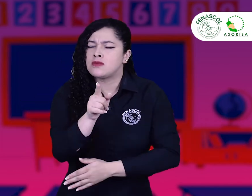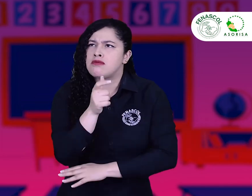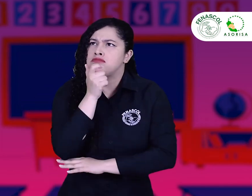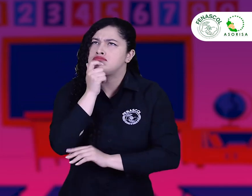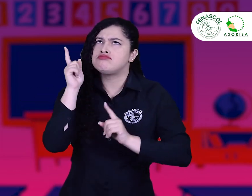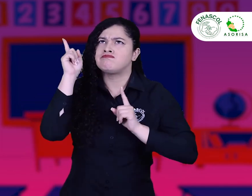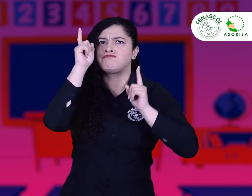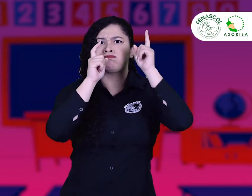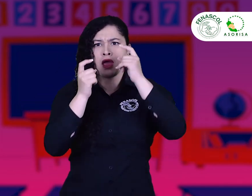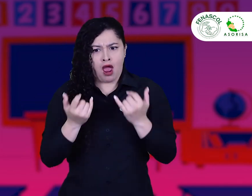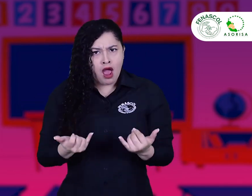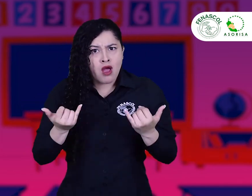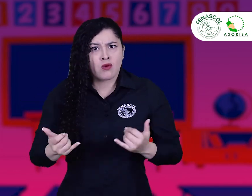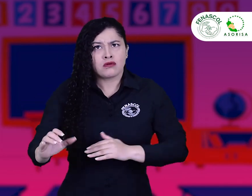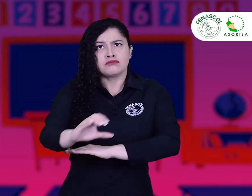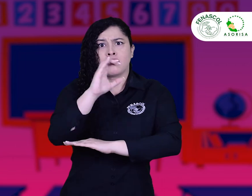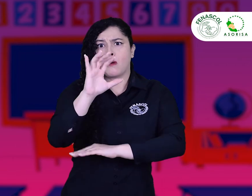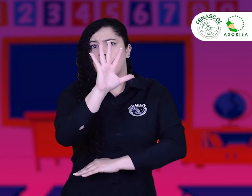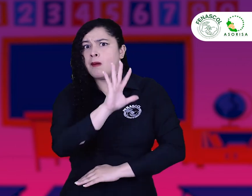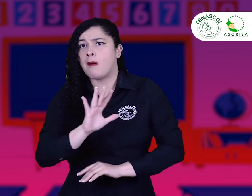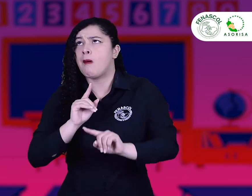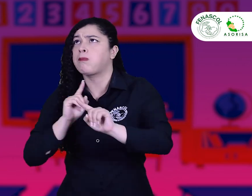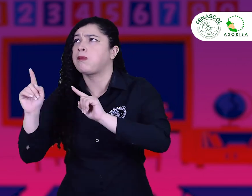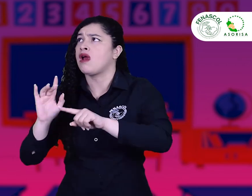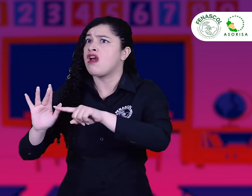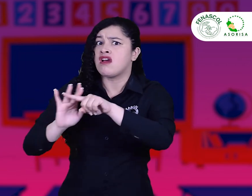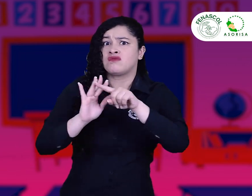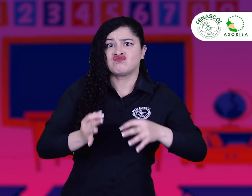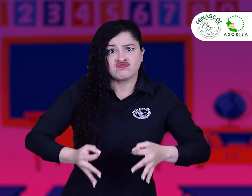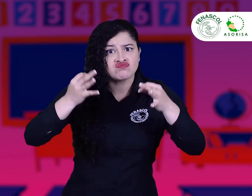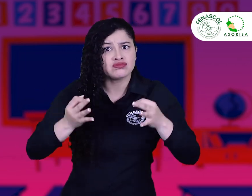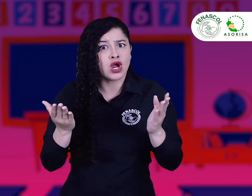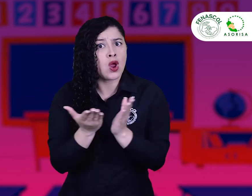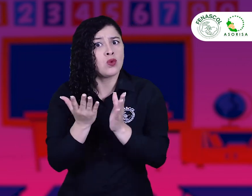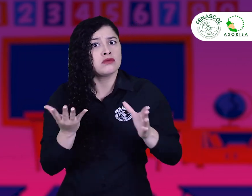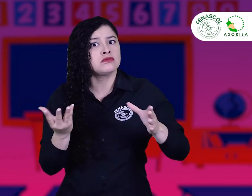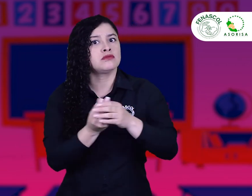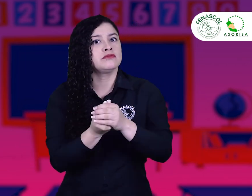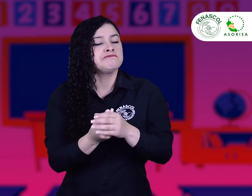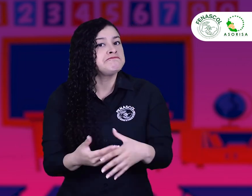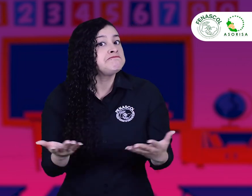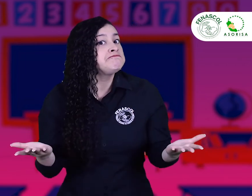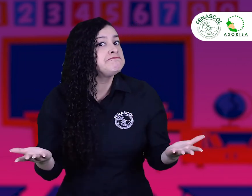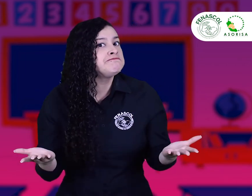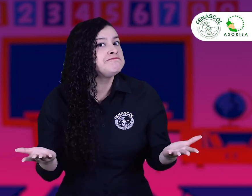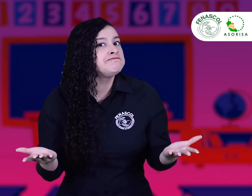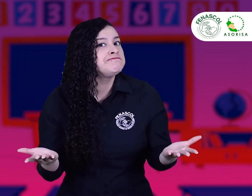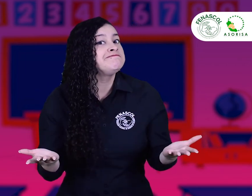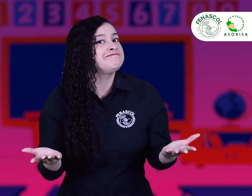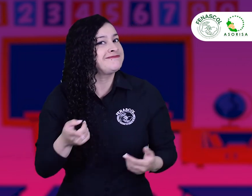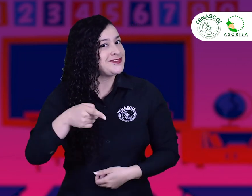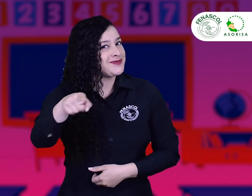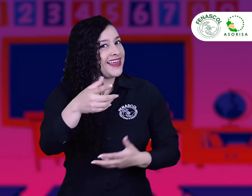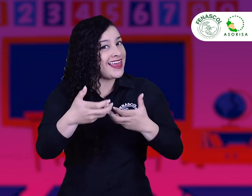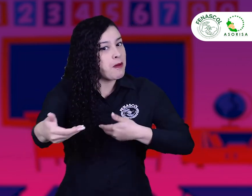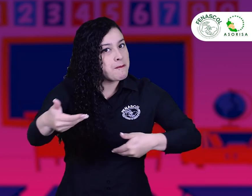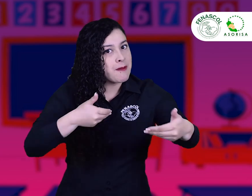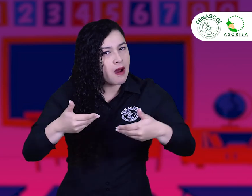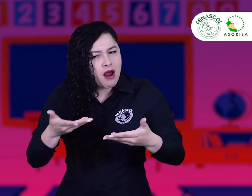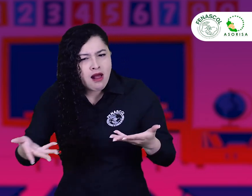Relacionado a esto, ¿ustedes qué piensan? ¿En el país se está cumpliendo con la educación inclusiva? Podemos aportar sobre